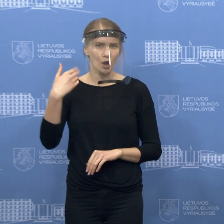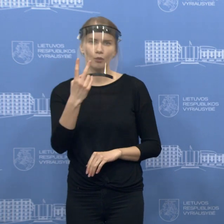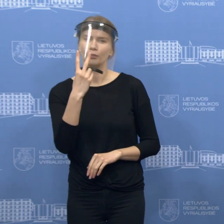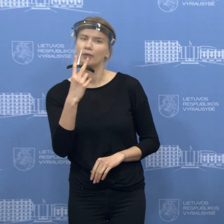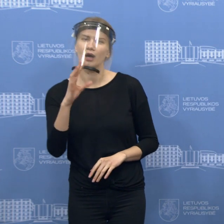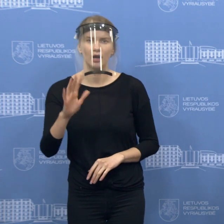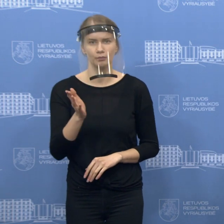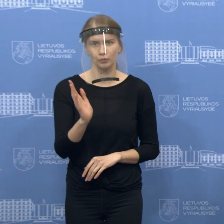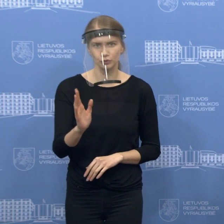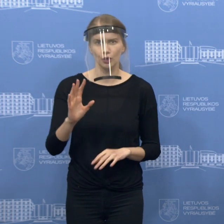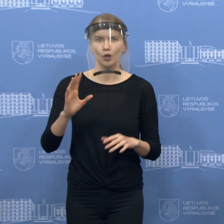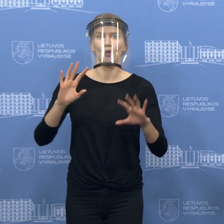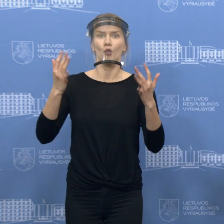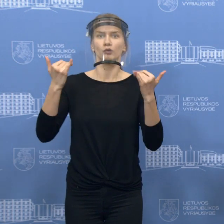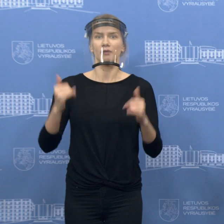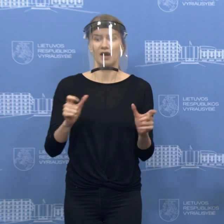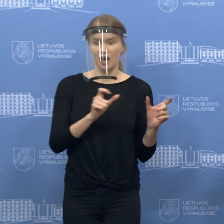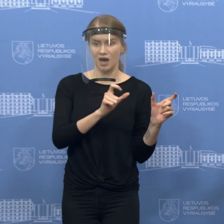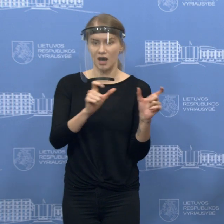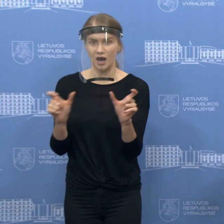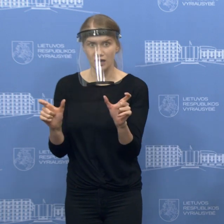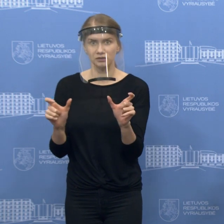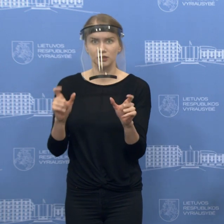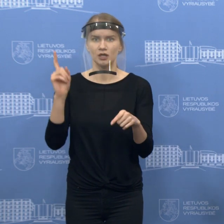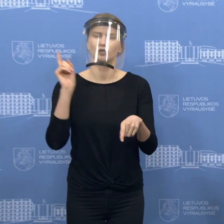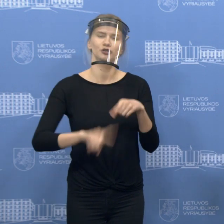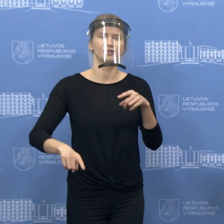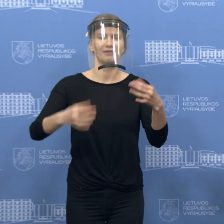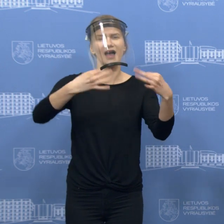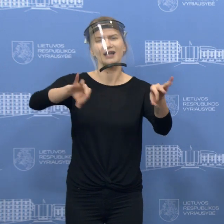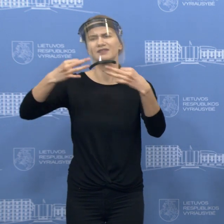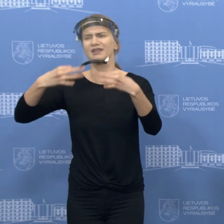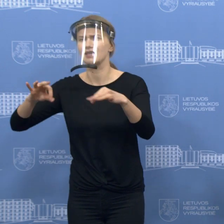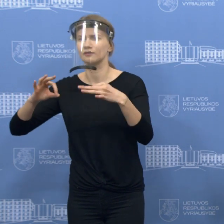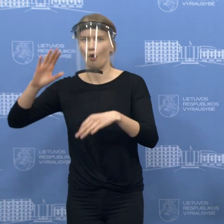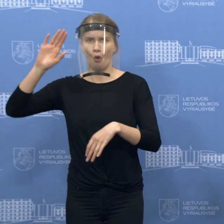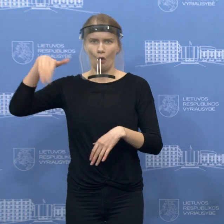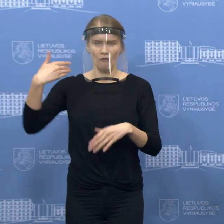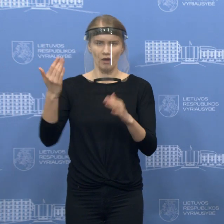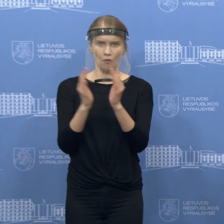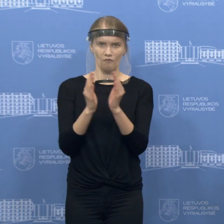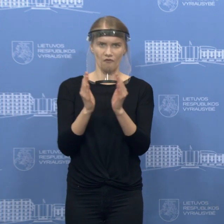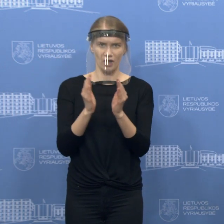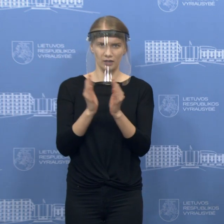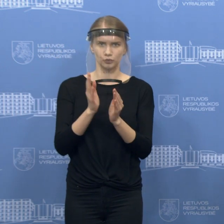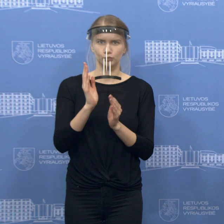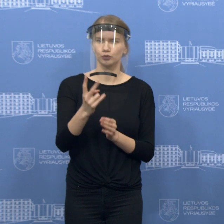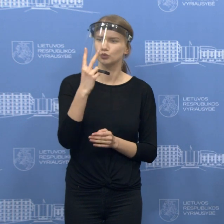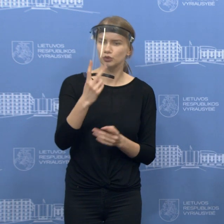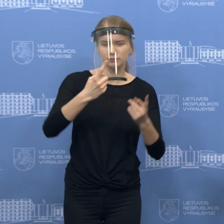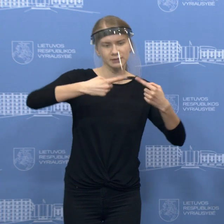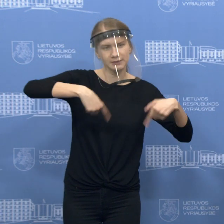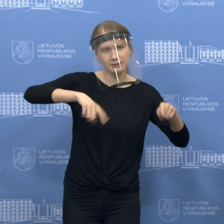mes pradėsime atpalaiduoti režimą, kitą savaitę po vėlykų, tada paskelbsim preliminarias datas, kaip sektoriai